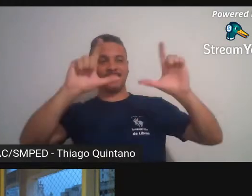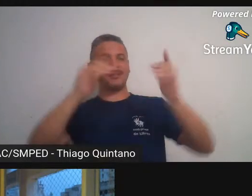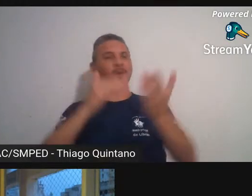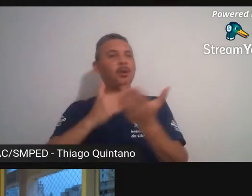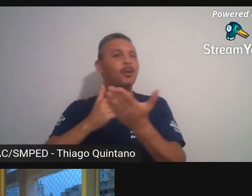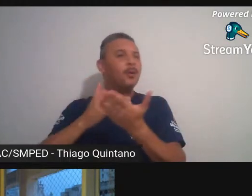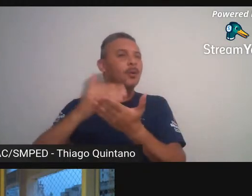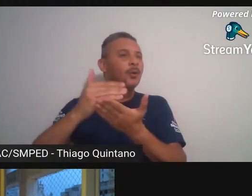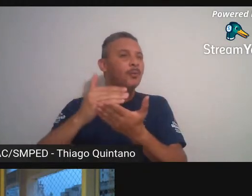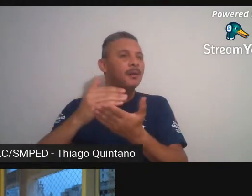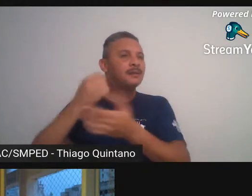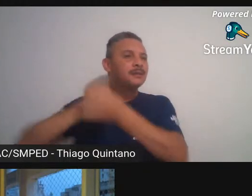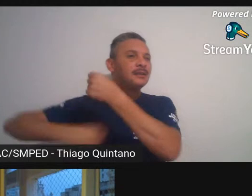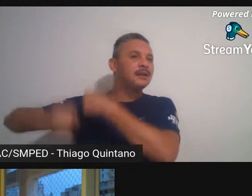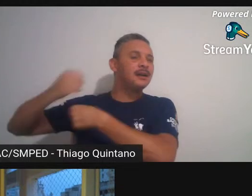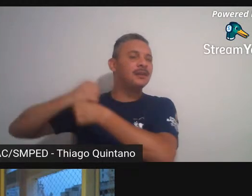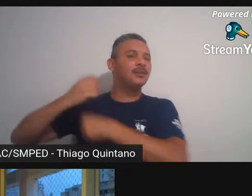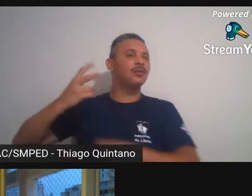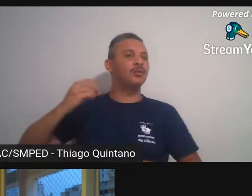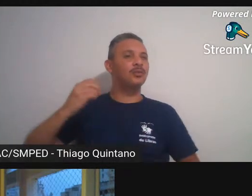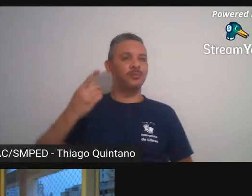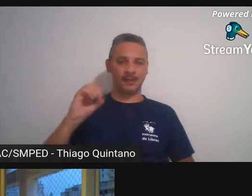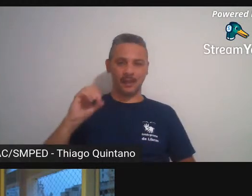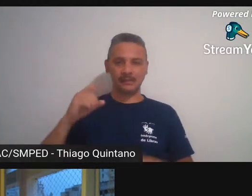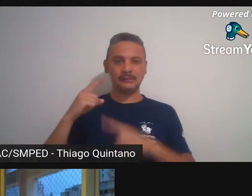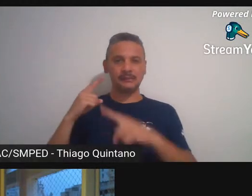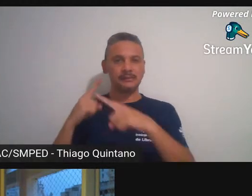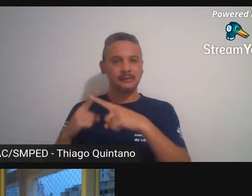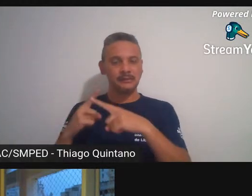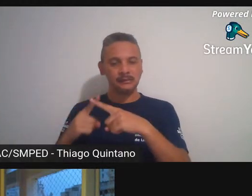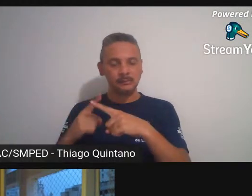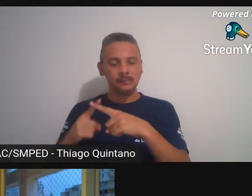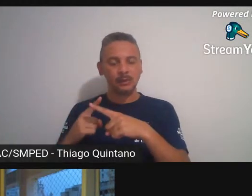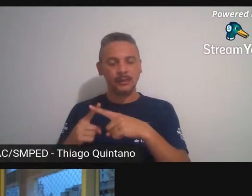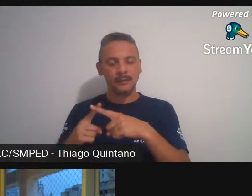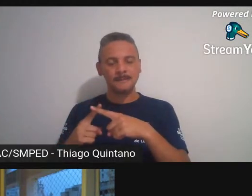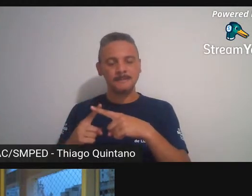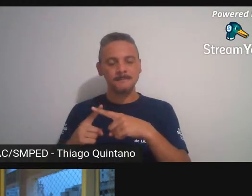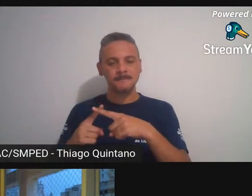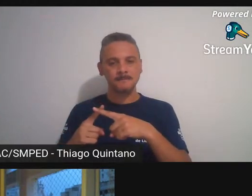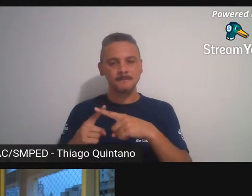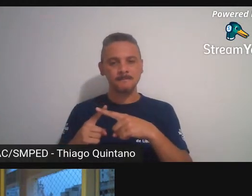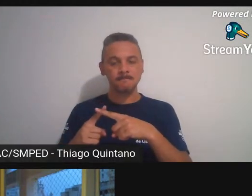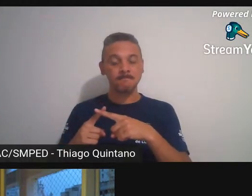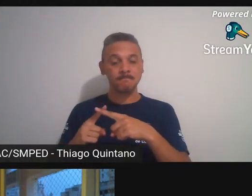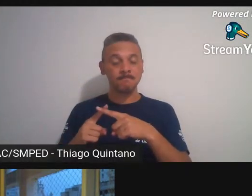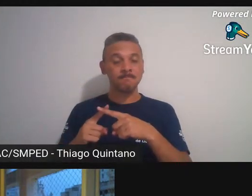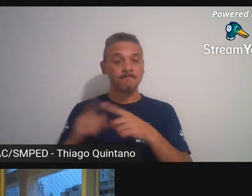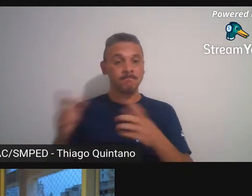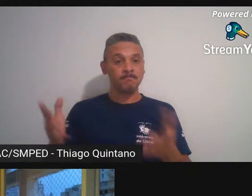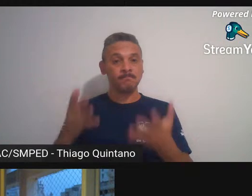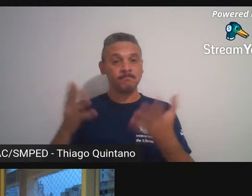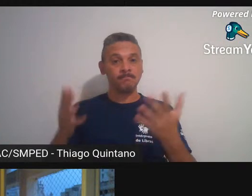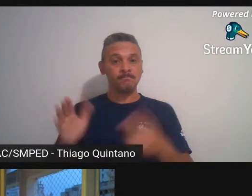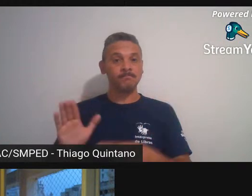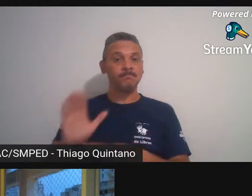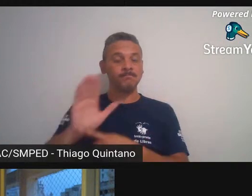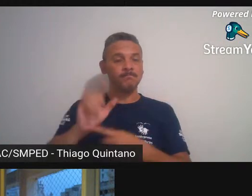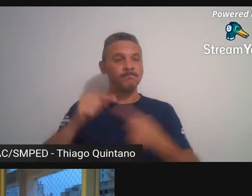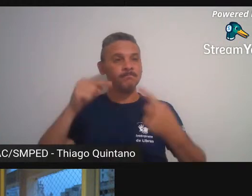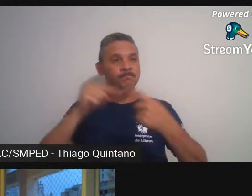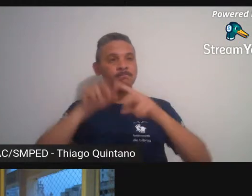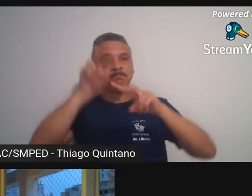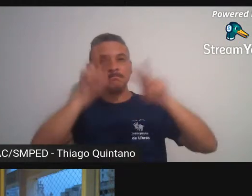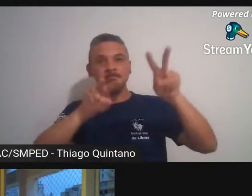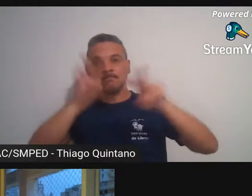em 2010 justamente para fazer a leitura crítica